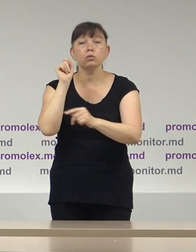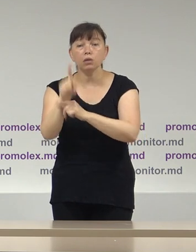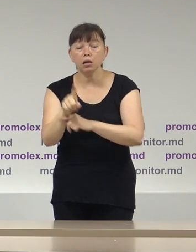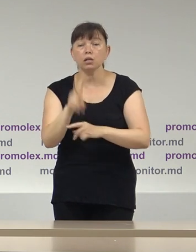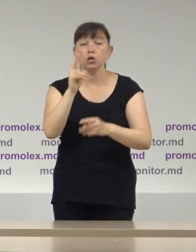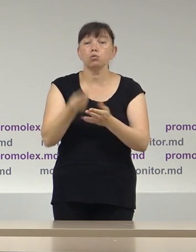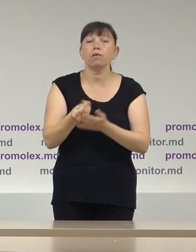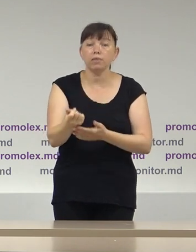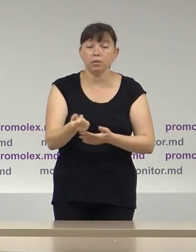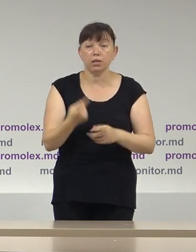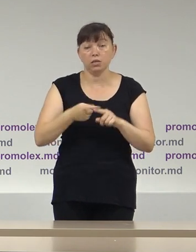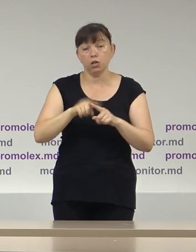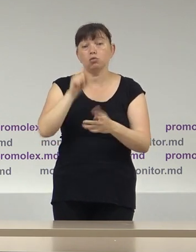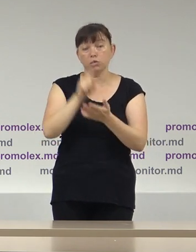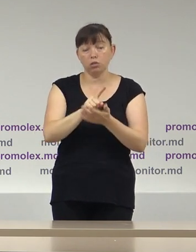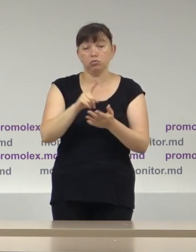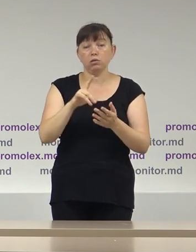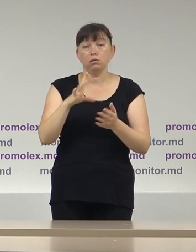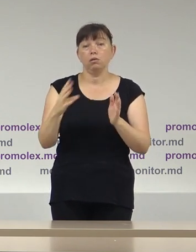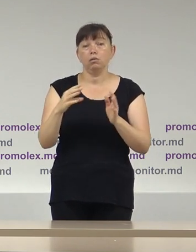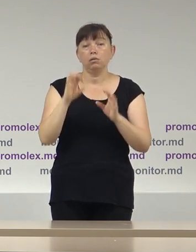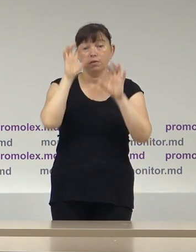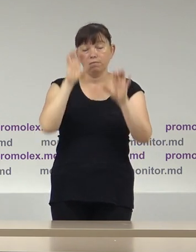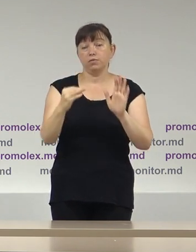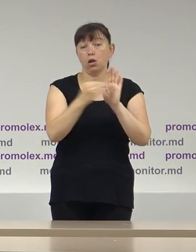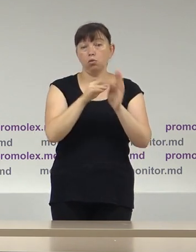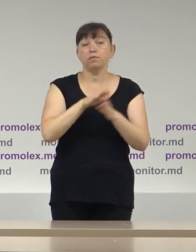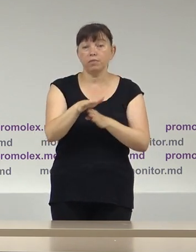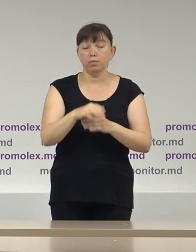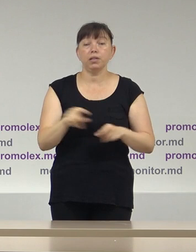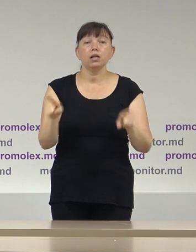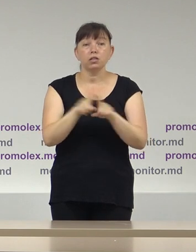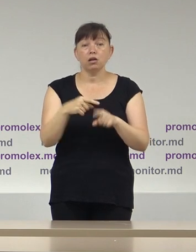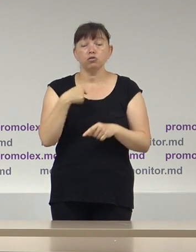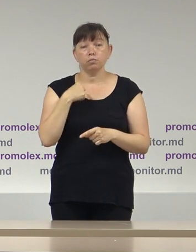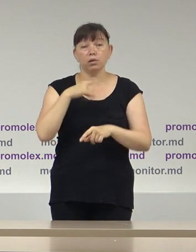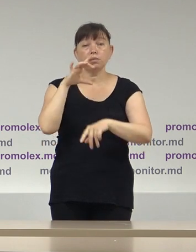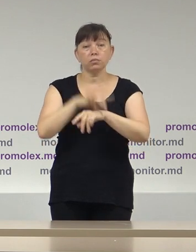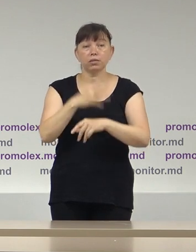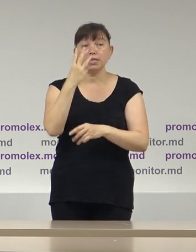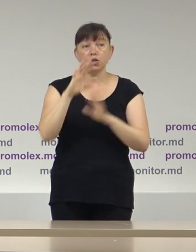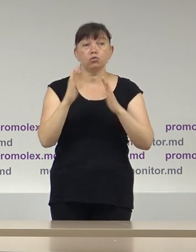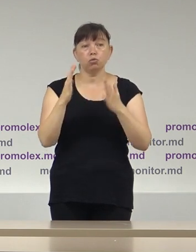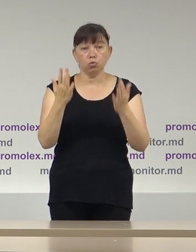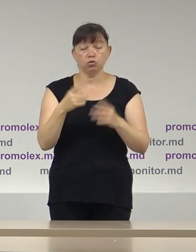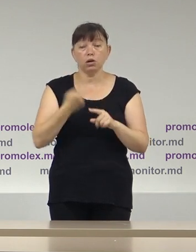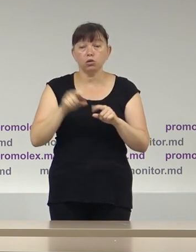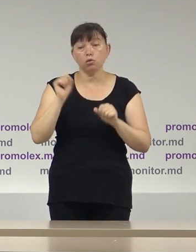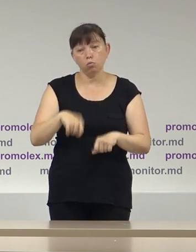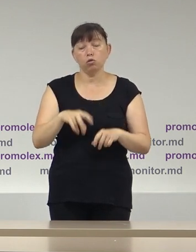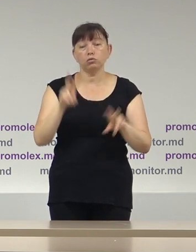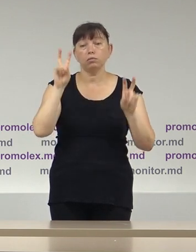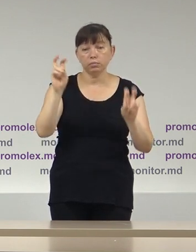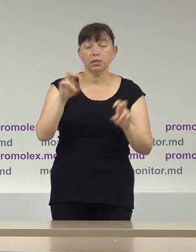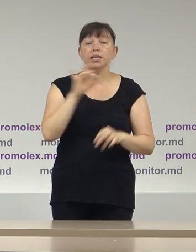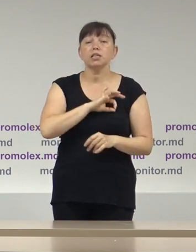etc., prevăzute de legislație. La fel, am constatat cel puțin 3 cazuri ce pot fi calificate